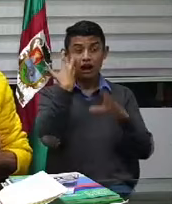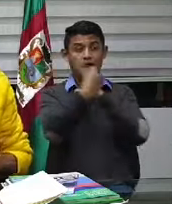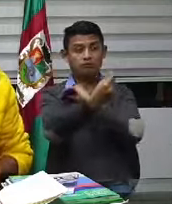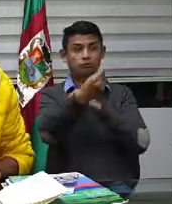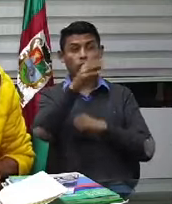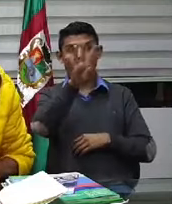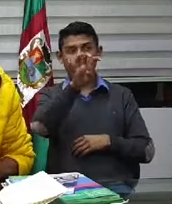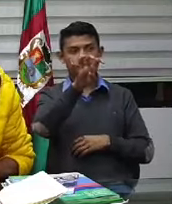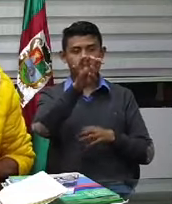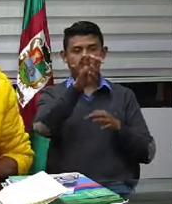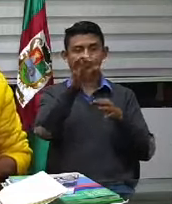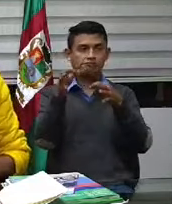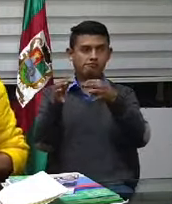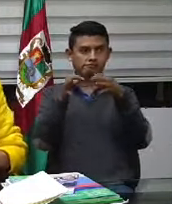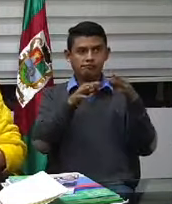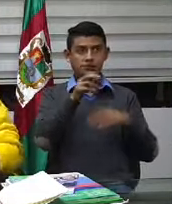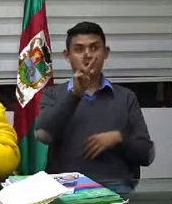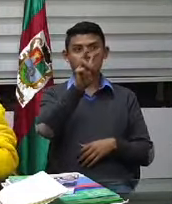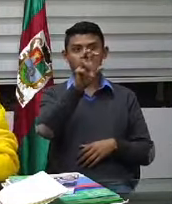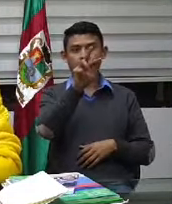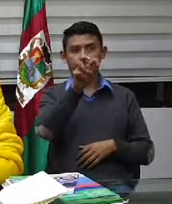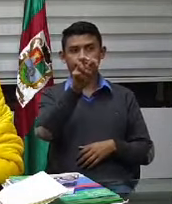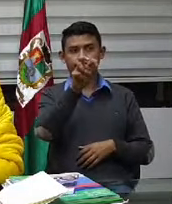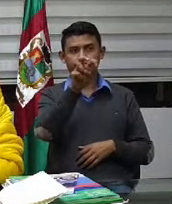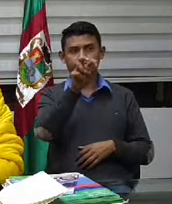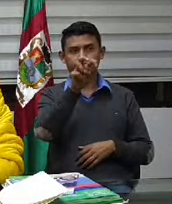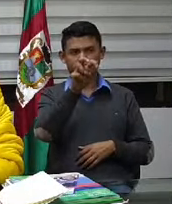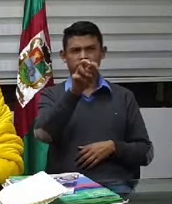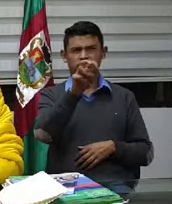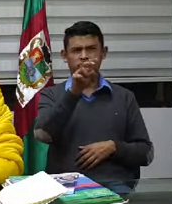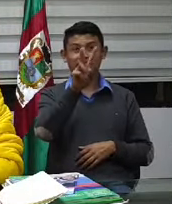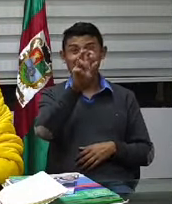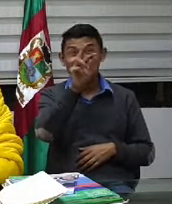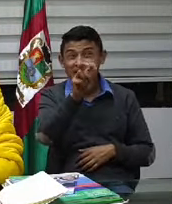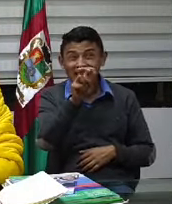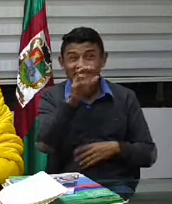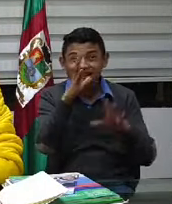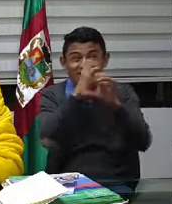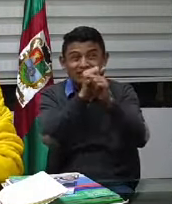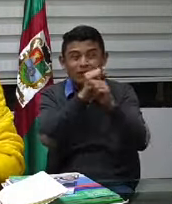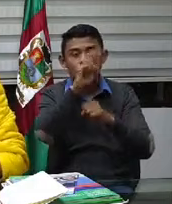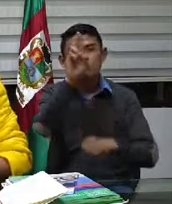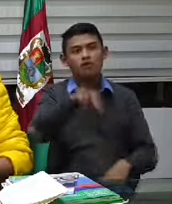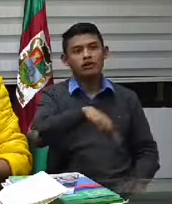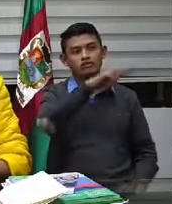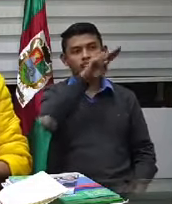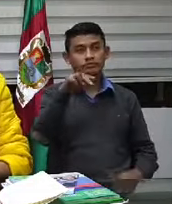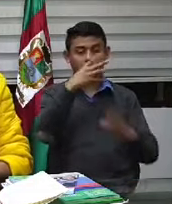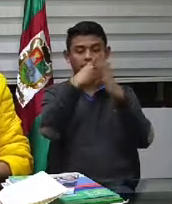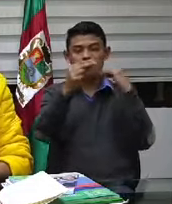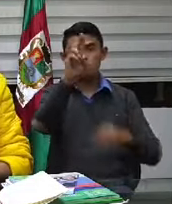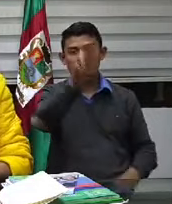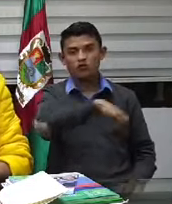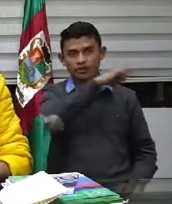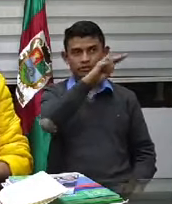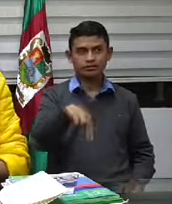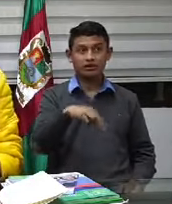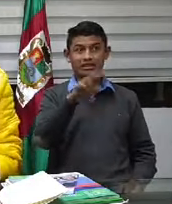de 7 y media de la noche a 5 de la mañana del otro día ¿listo? otra medida